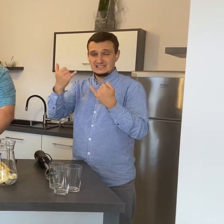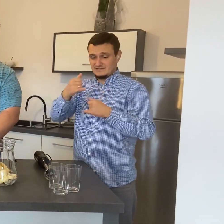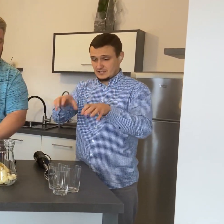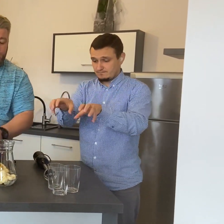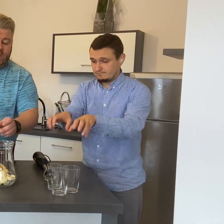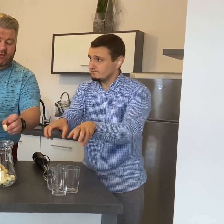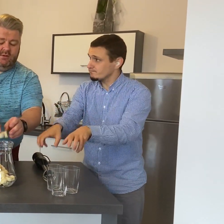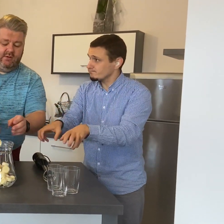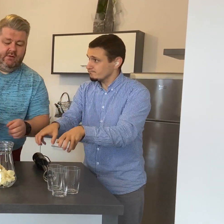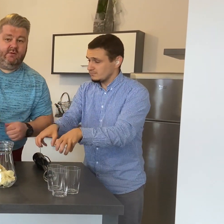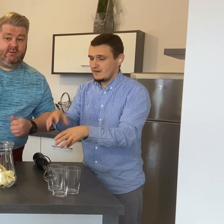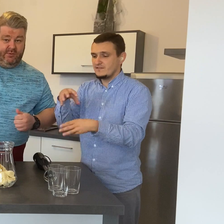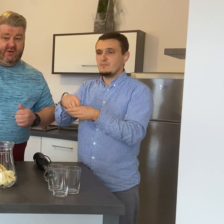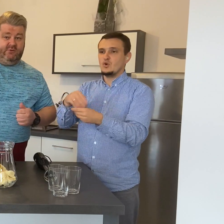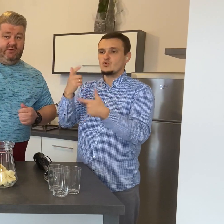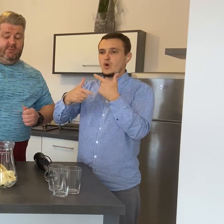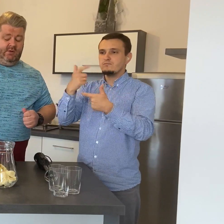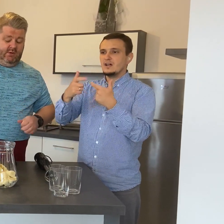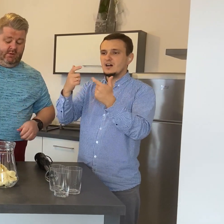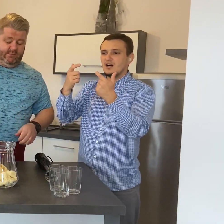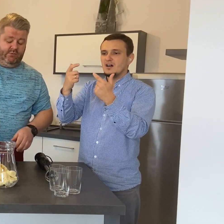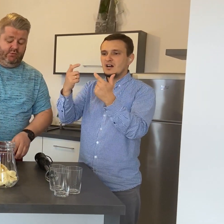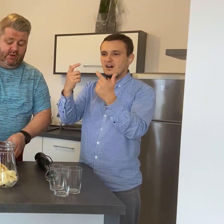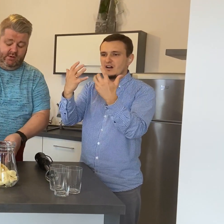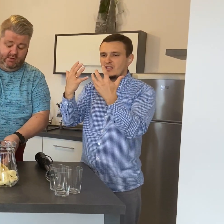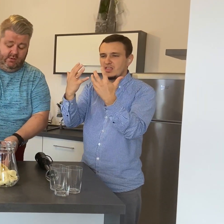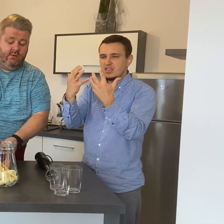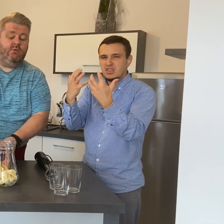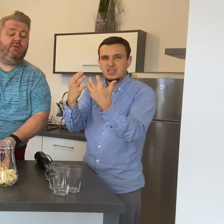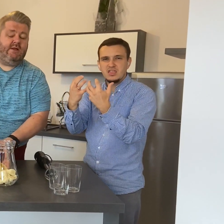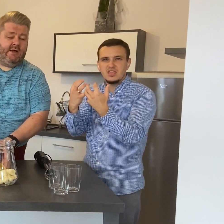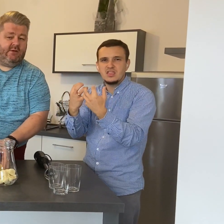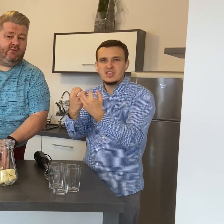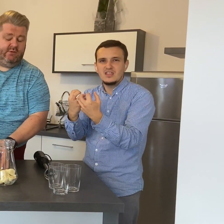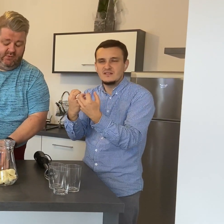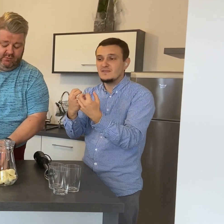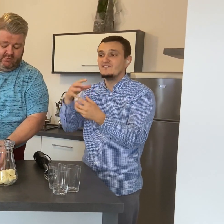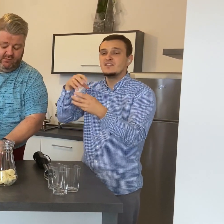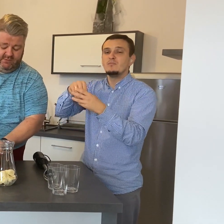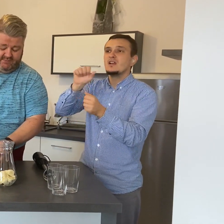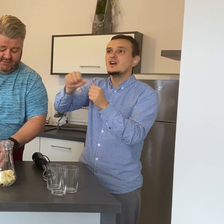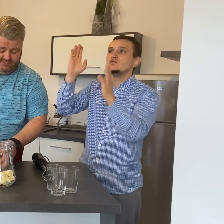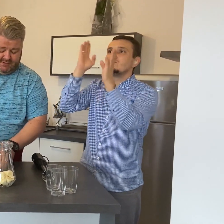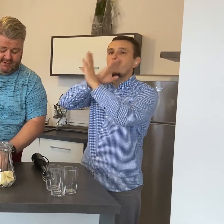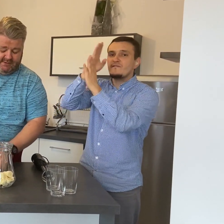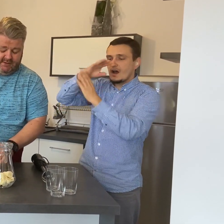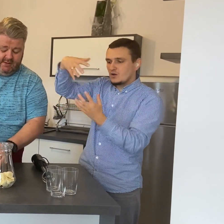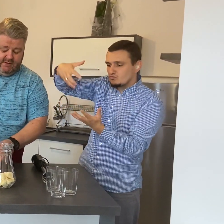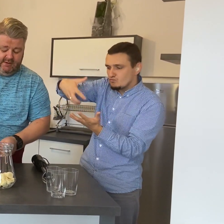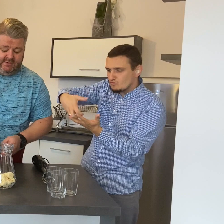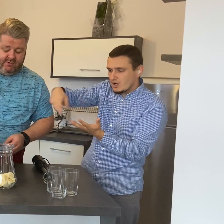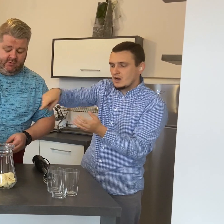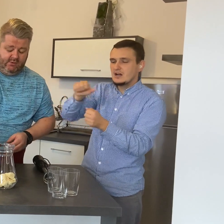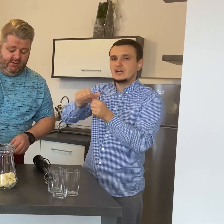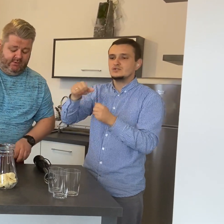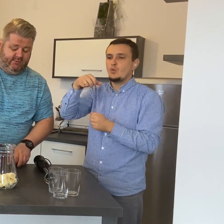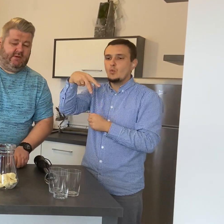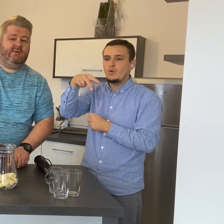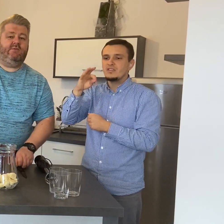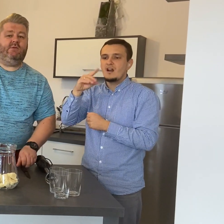że kontakt z powietrzem powoduje utlenianie się związków zawartych w bananach. dlatego powstaje zjawisko